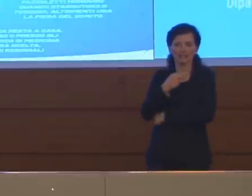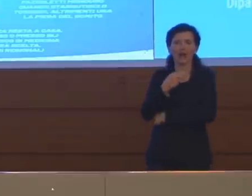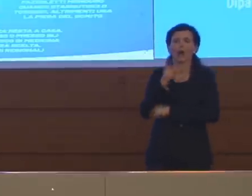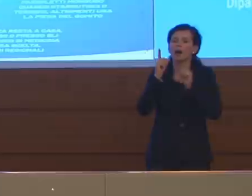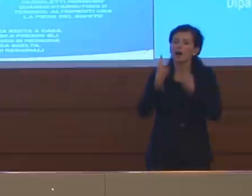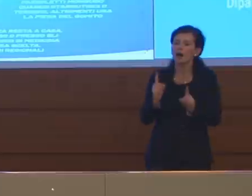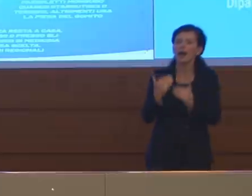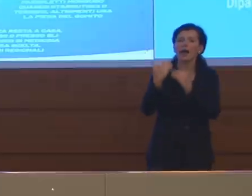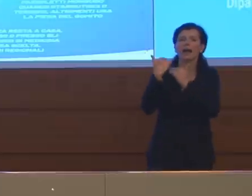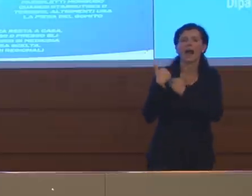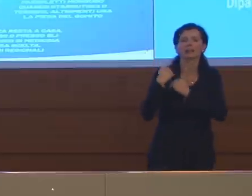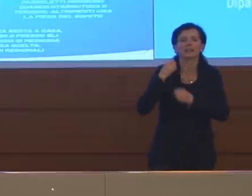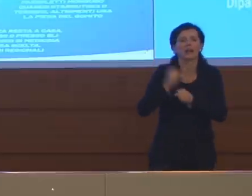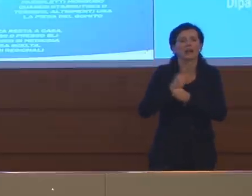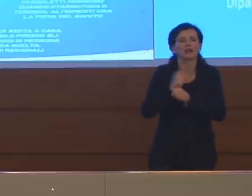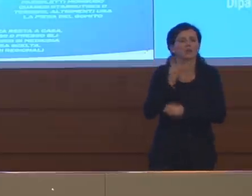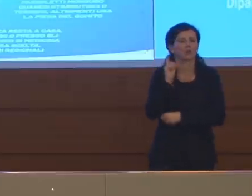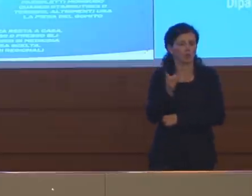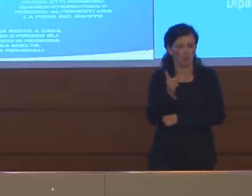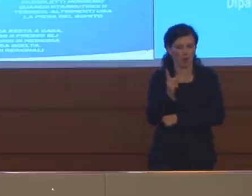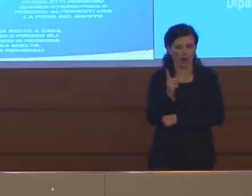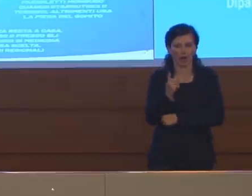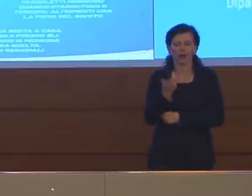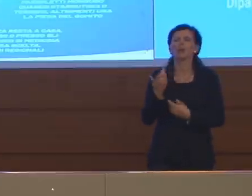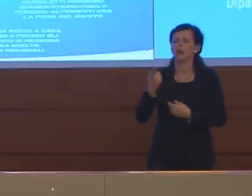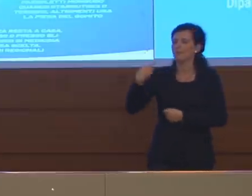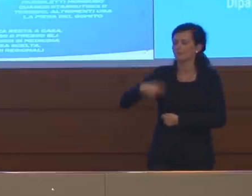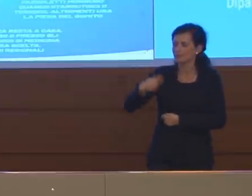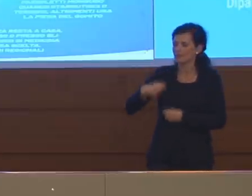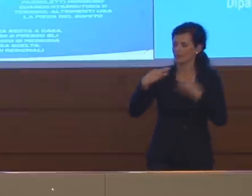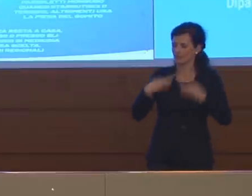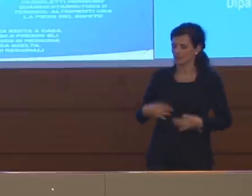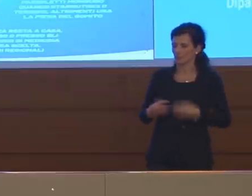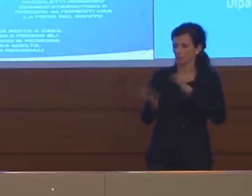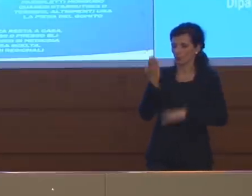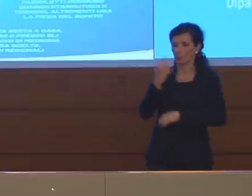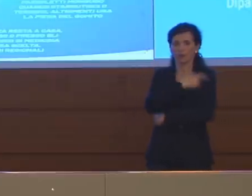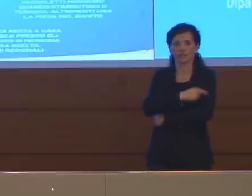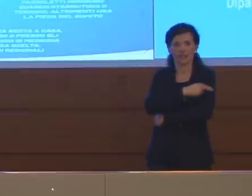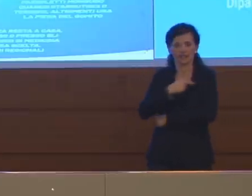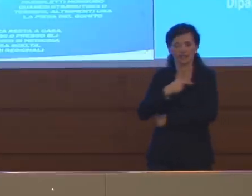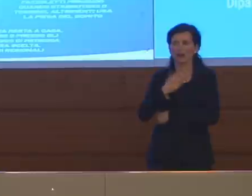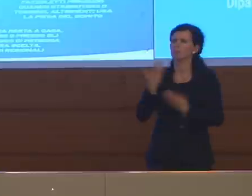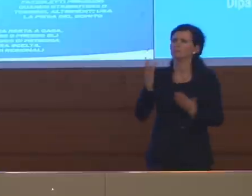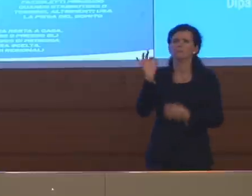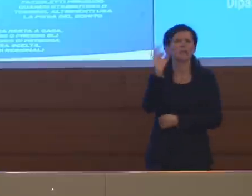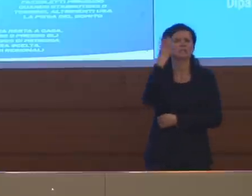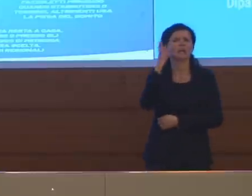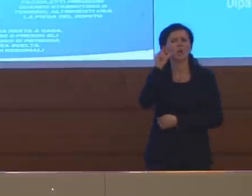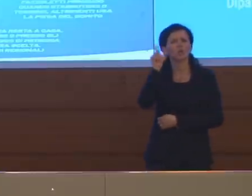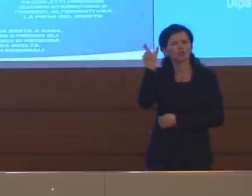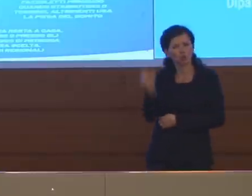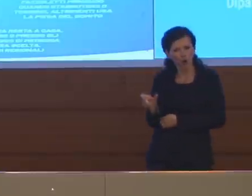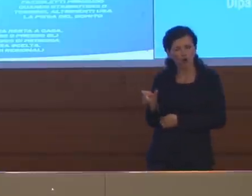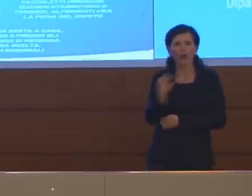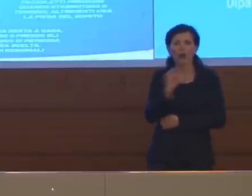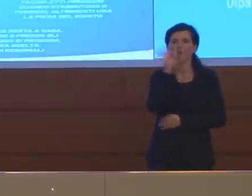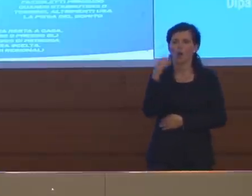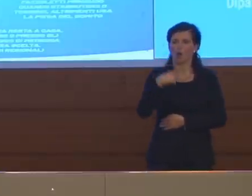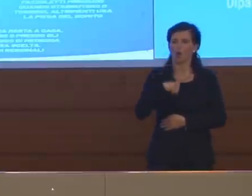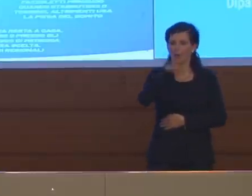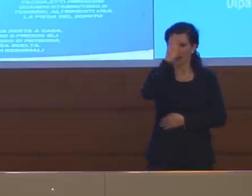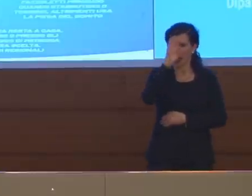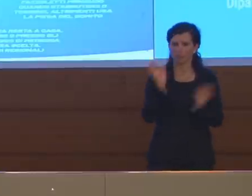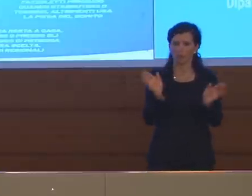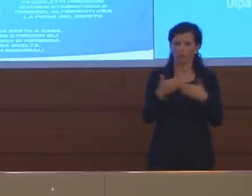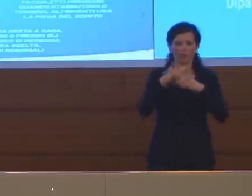qualora il Presidente dell'Istituto Superiore di Sanità fosse stata una donna oppure il Capo della Protezione